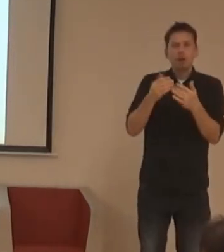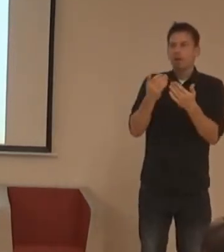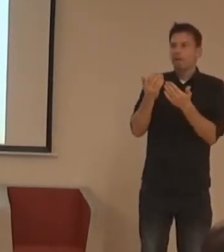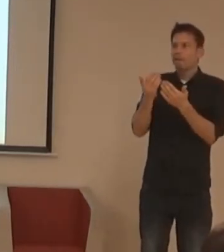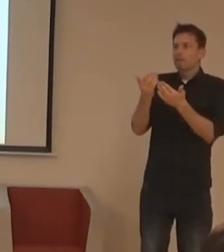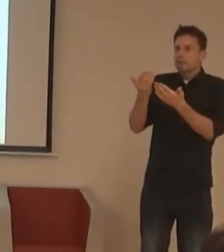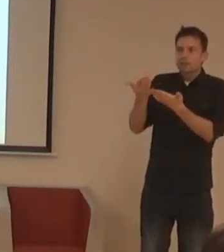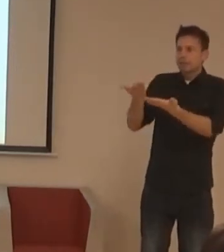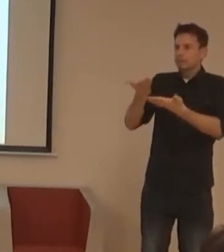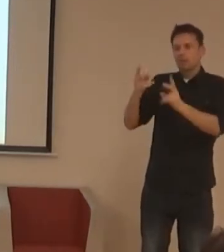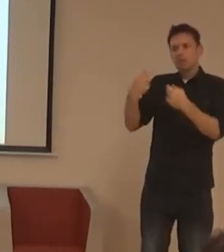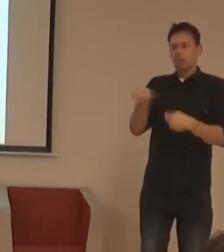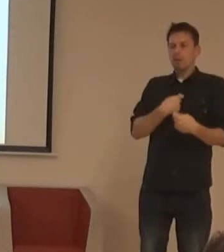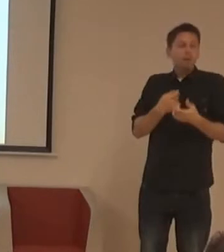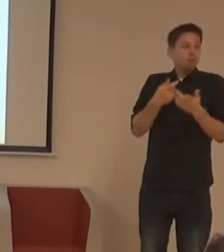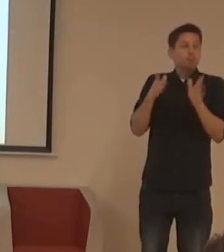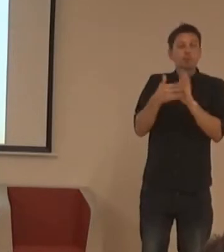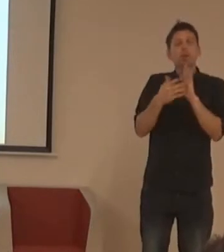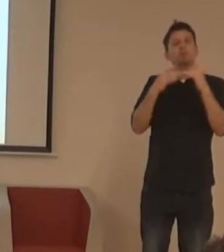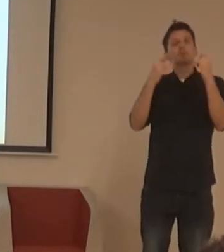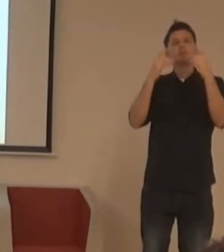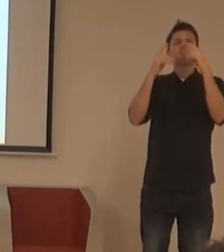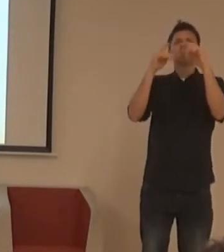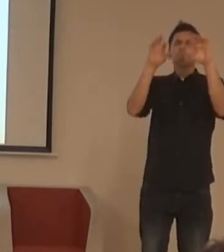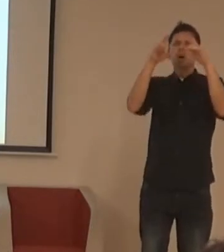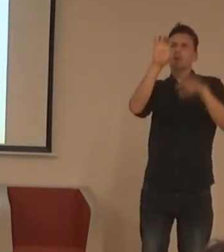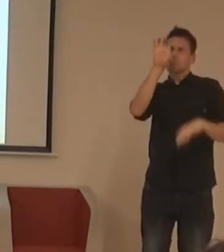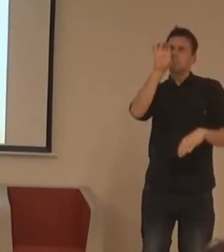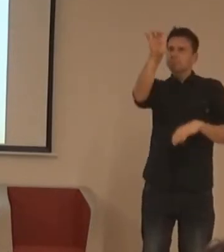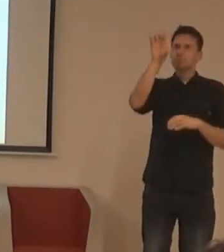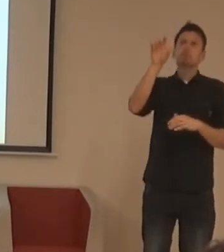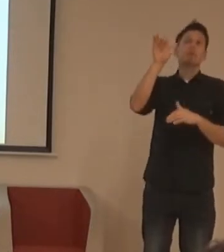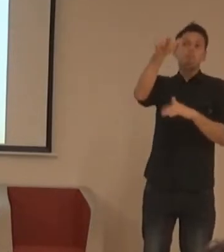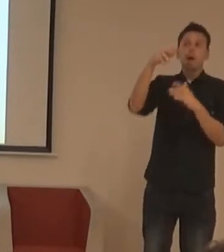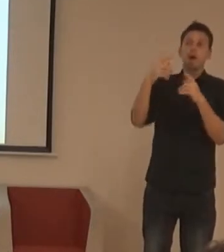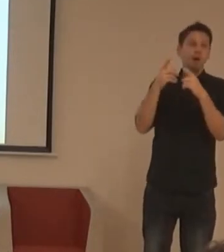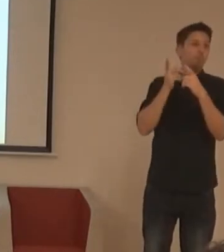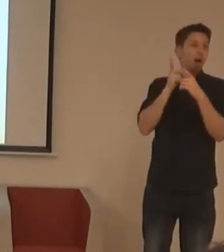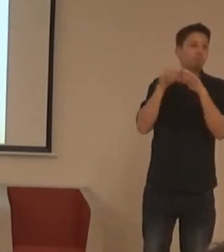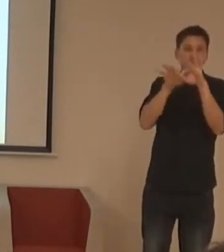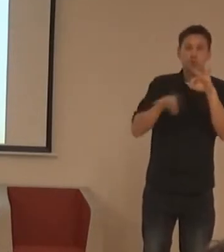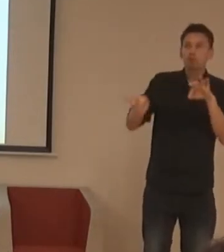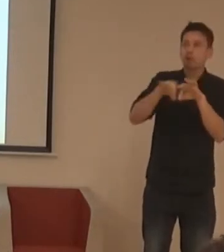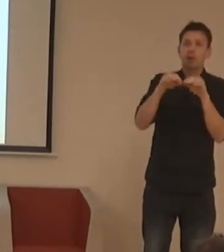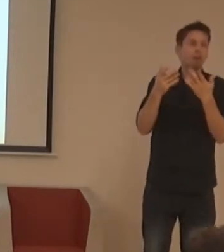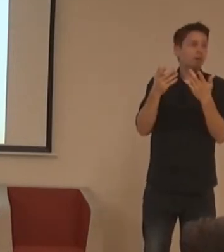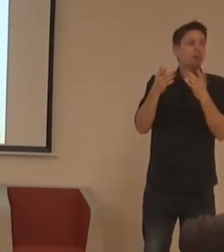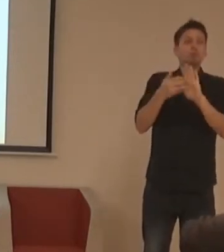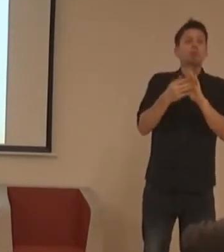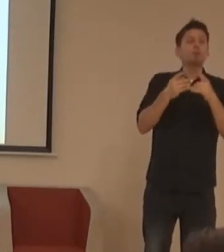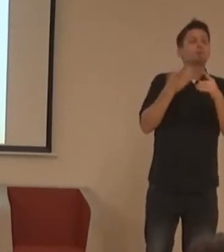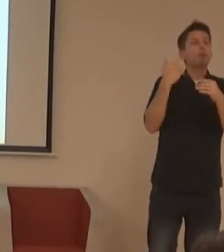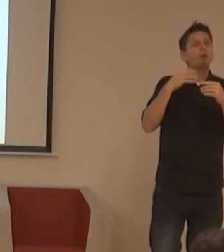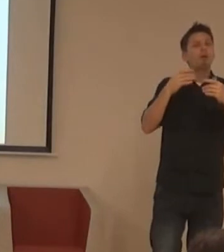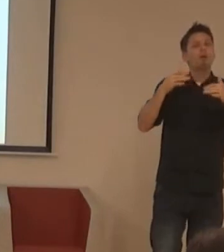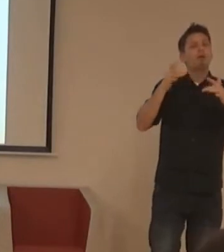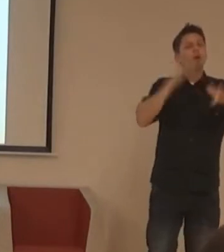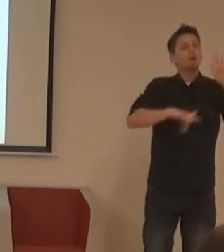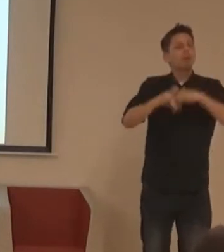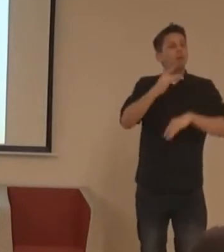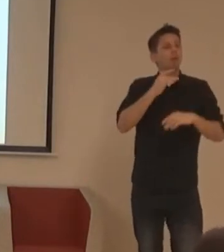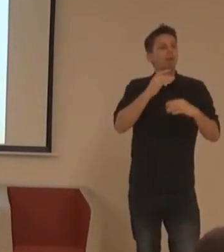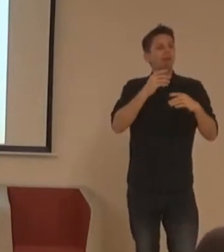webu některých kulturních zařízení, byla jsem i na třednáště třeba vytel Continental, kde mají krácnou